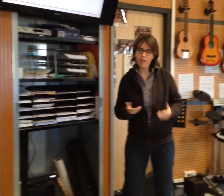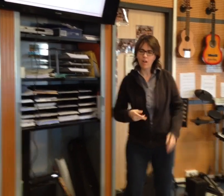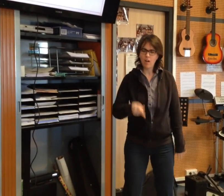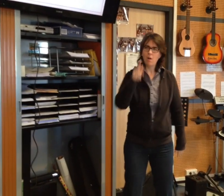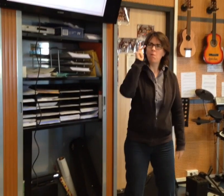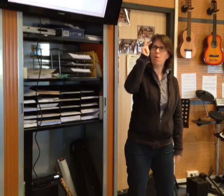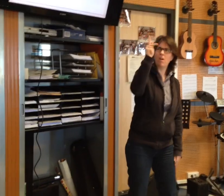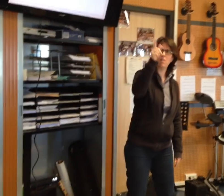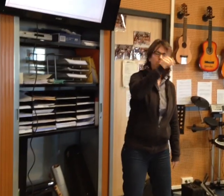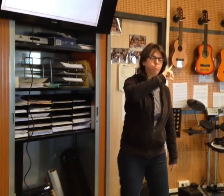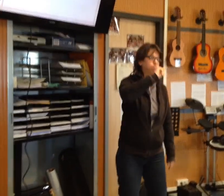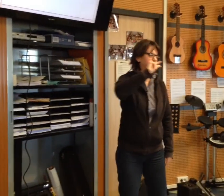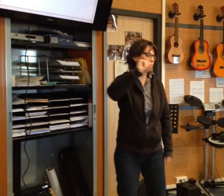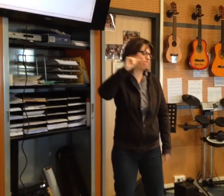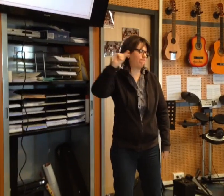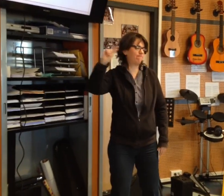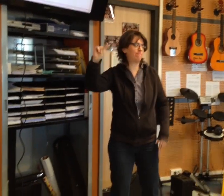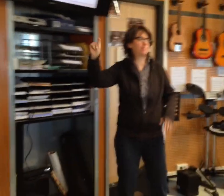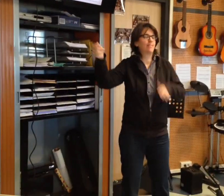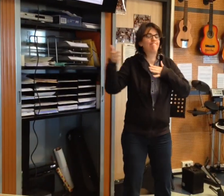M'éloigner de Panamme fera le plus grand bien